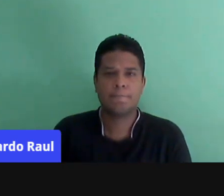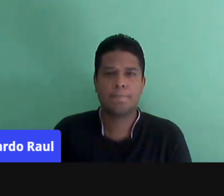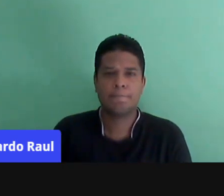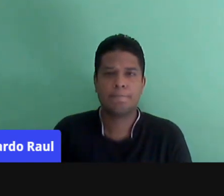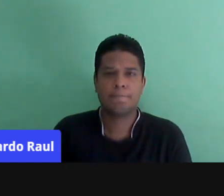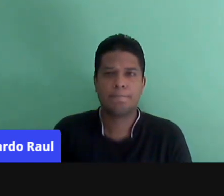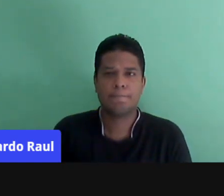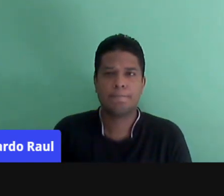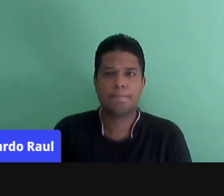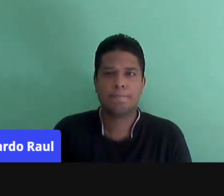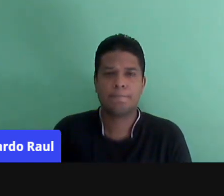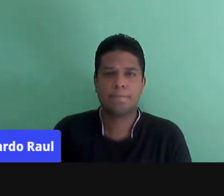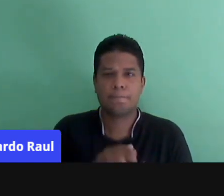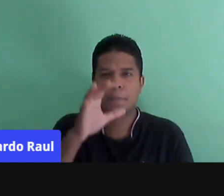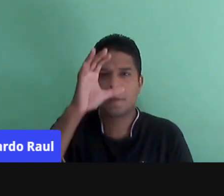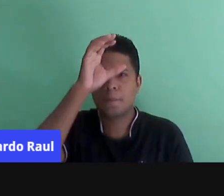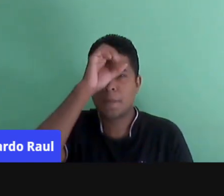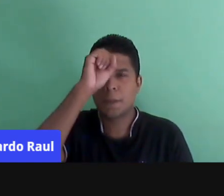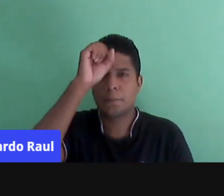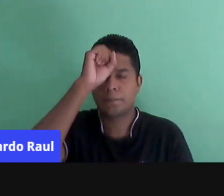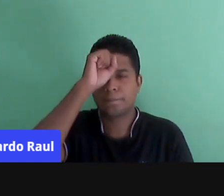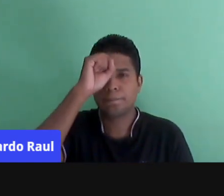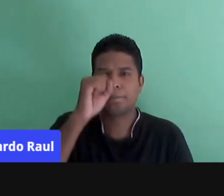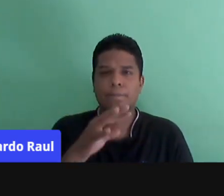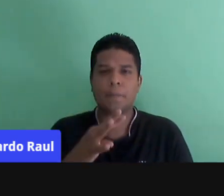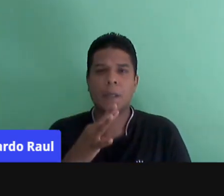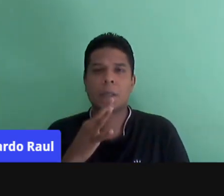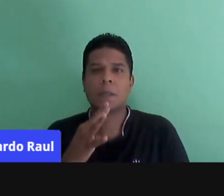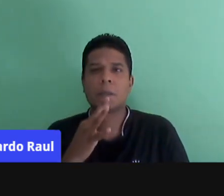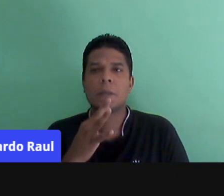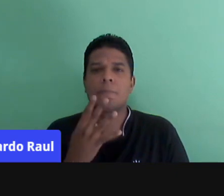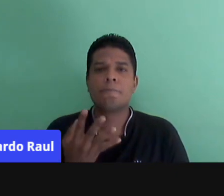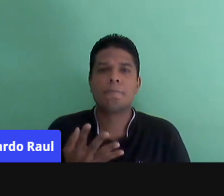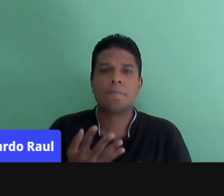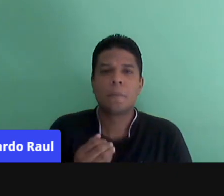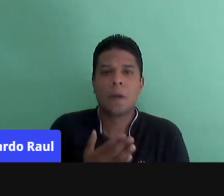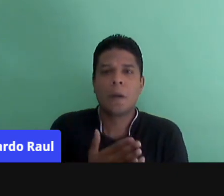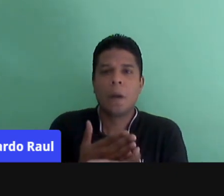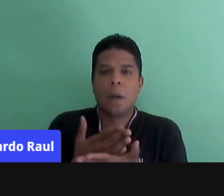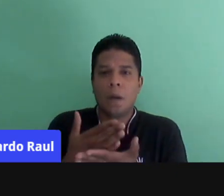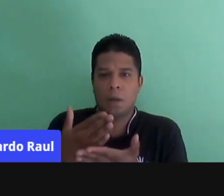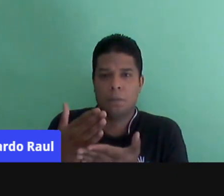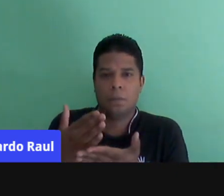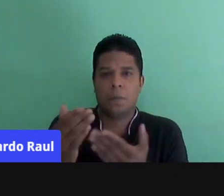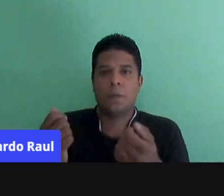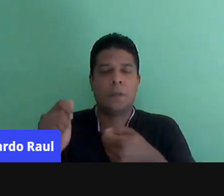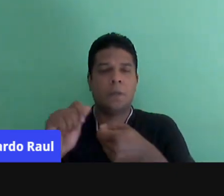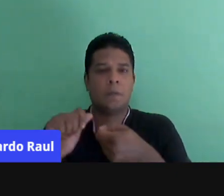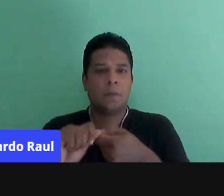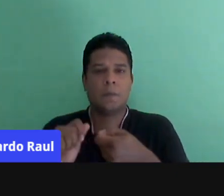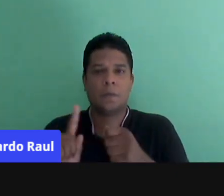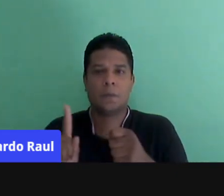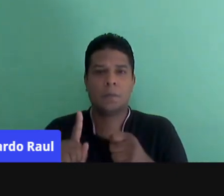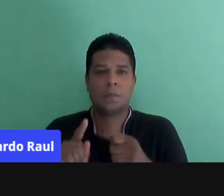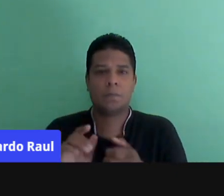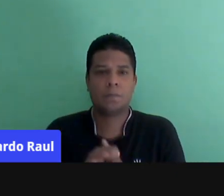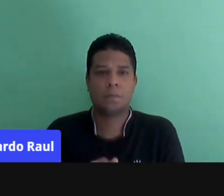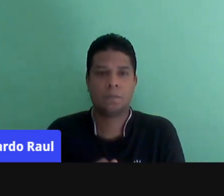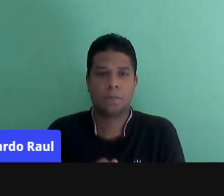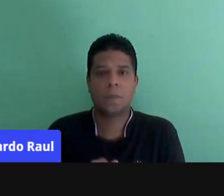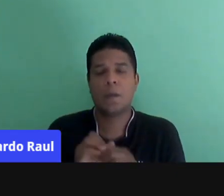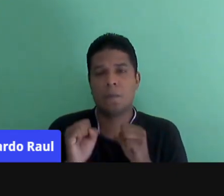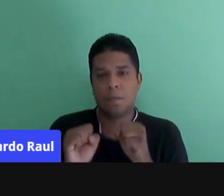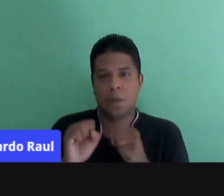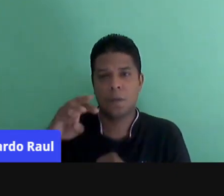proposta, do desafio daquela aula. Então, ele vai começar... E essa ação não é a ação somente motora, ela pode ser